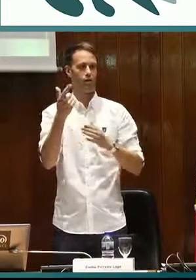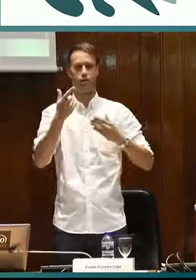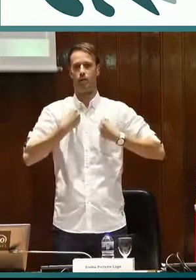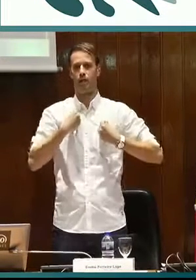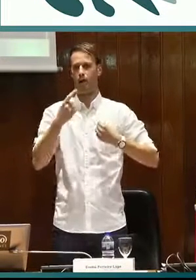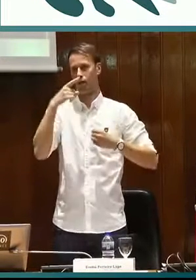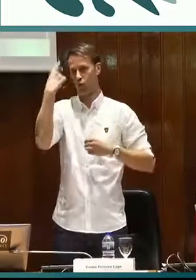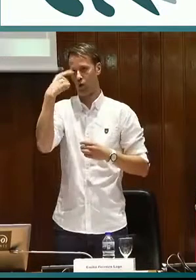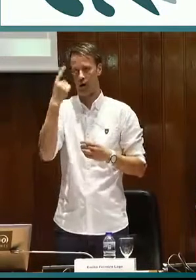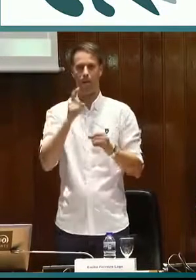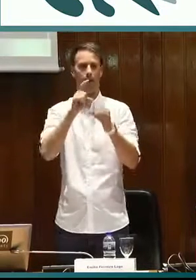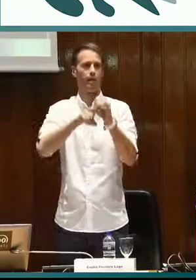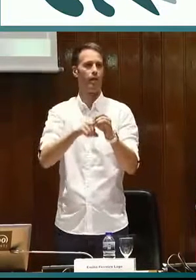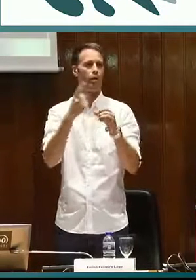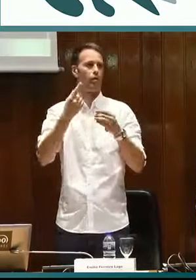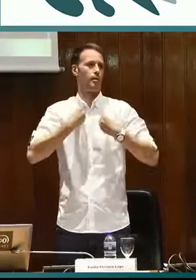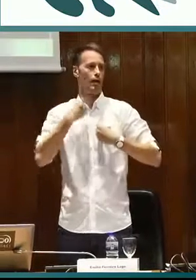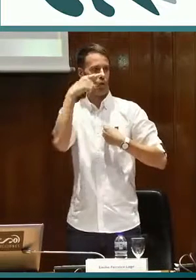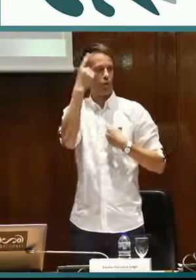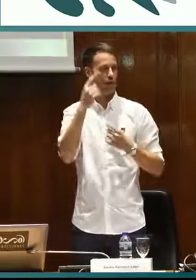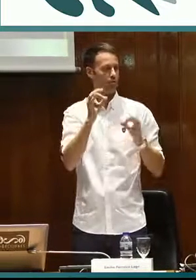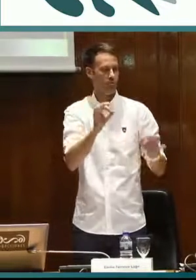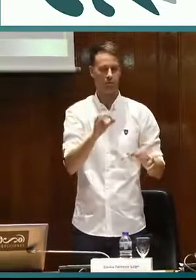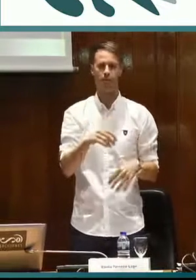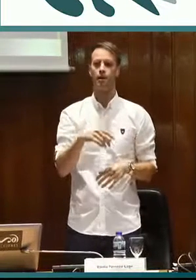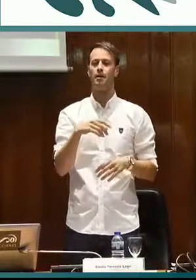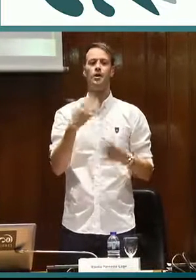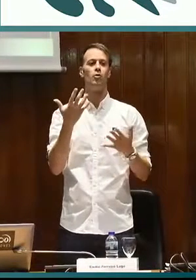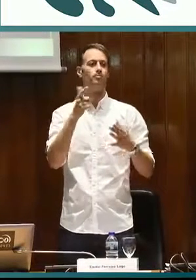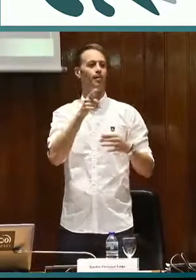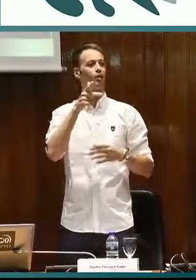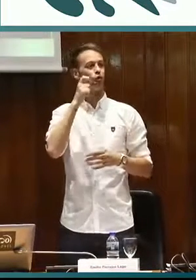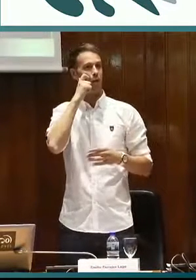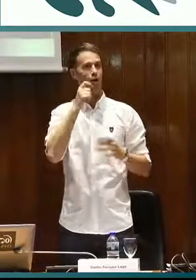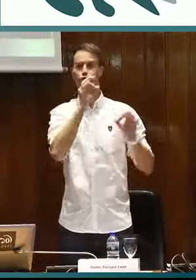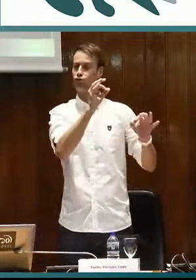tiene que tener acceso a la vida cultural, participación de la vida cultural.